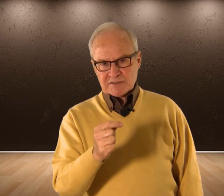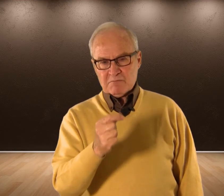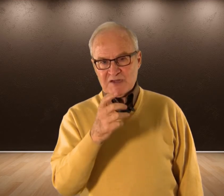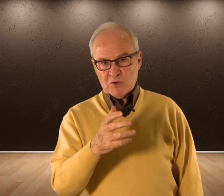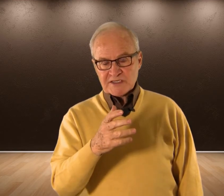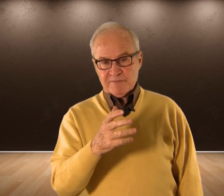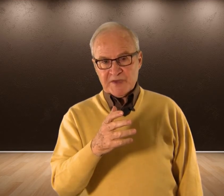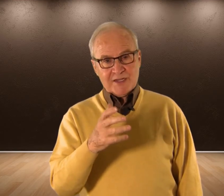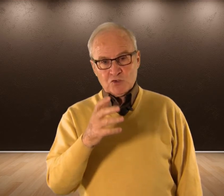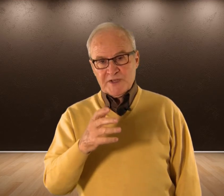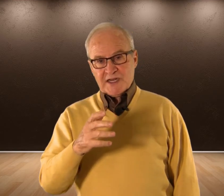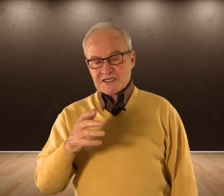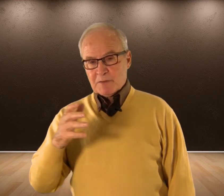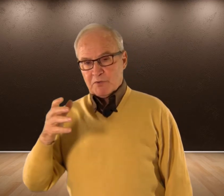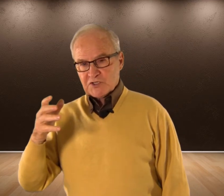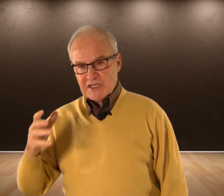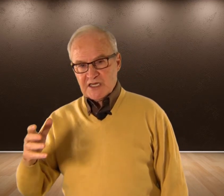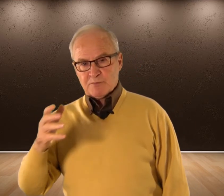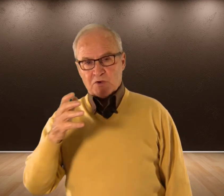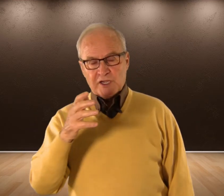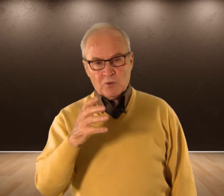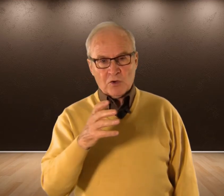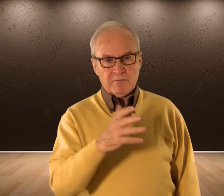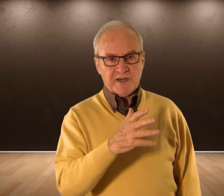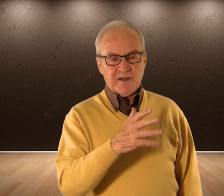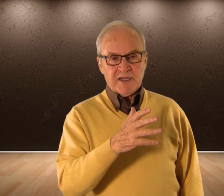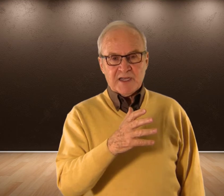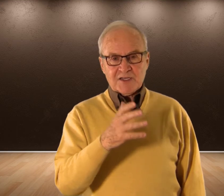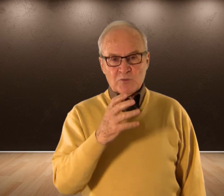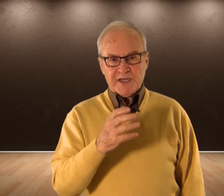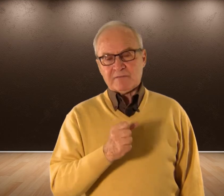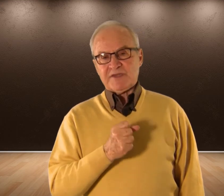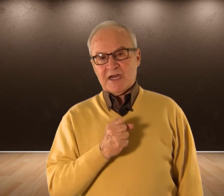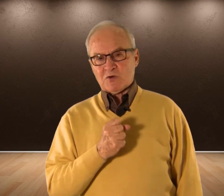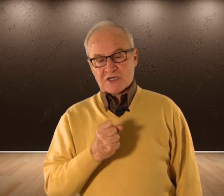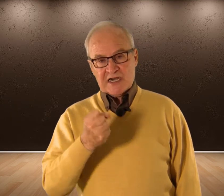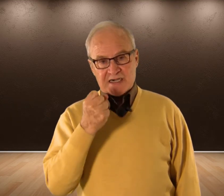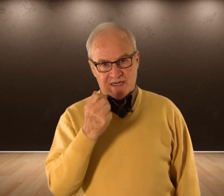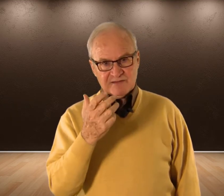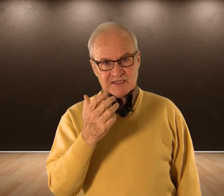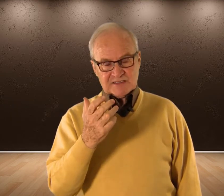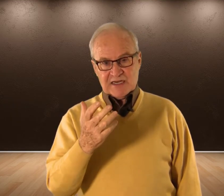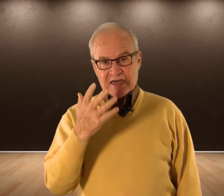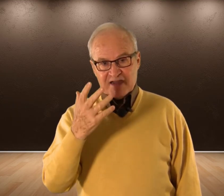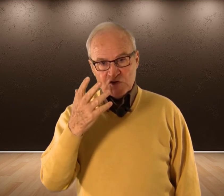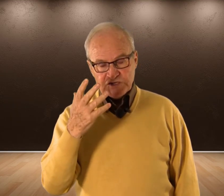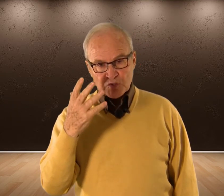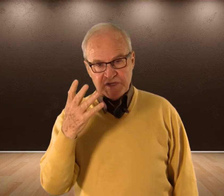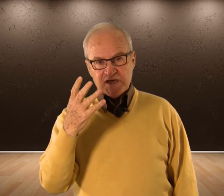Maduras Que no tuvieran Que ser protegidas Por ningún hombre Que tuvieran Digamos Las riendas Del caballo De su vida